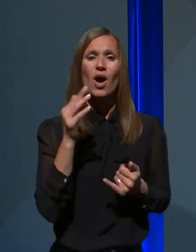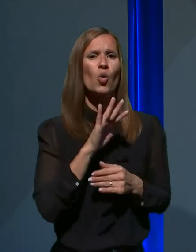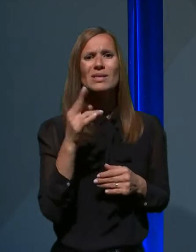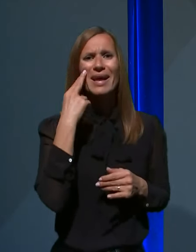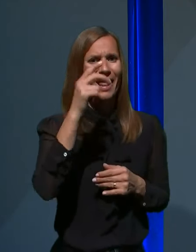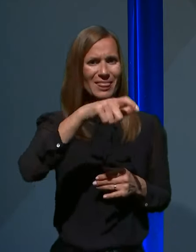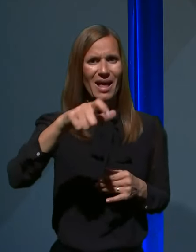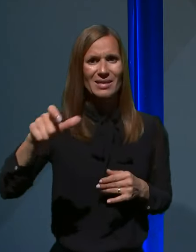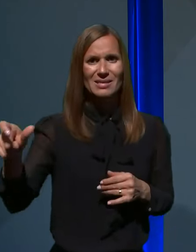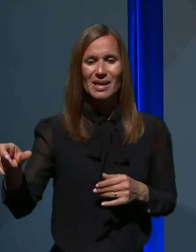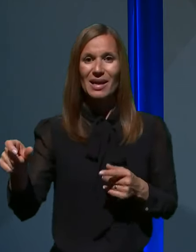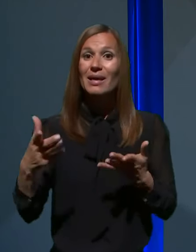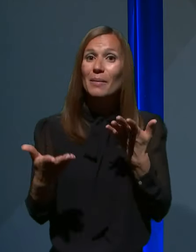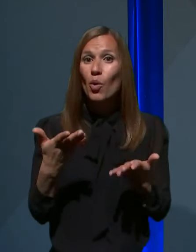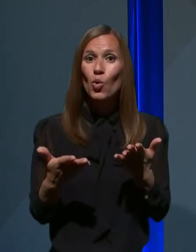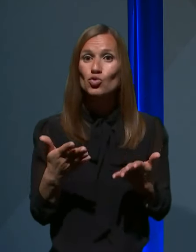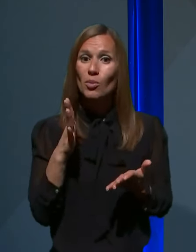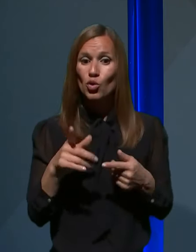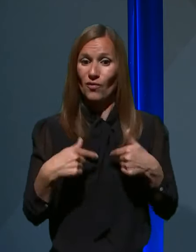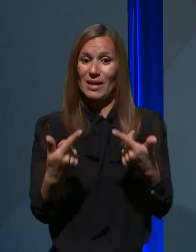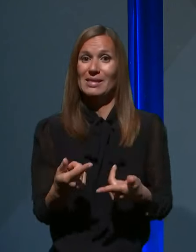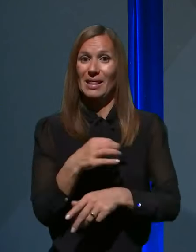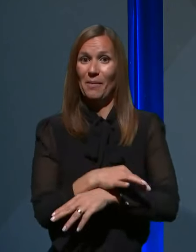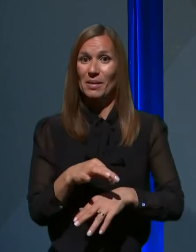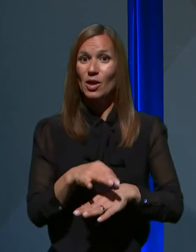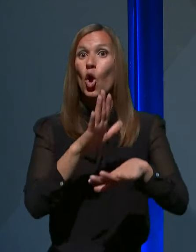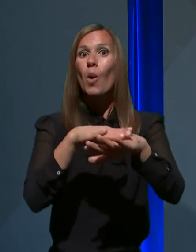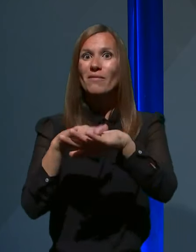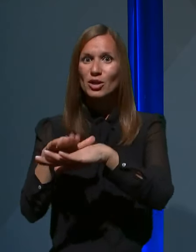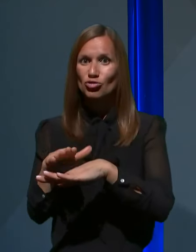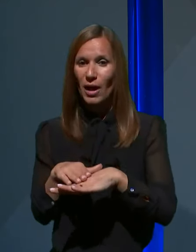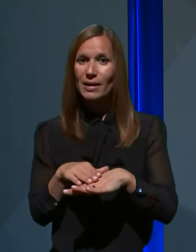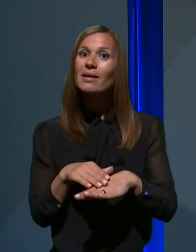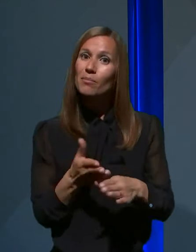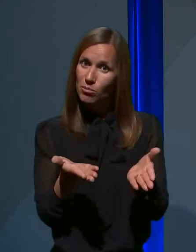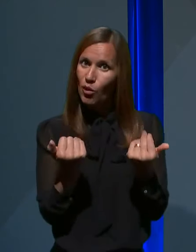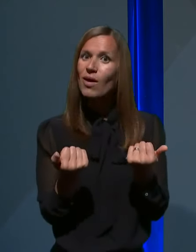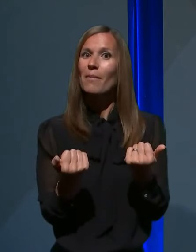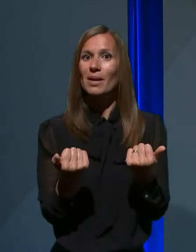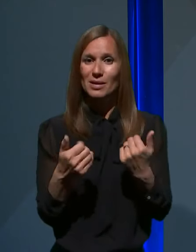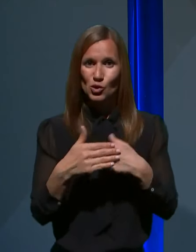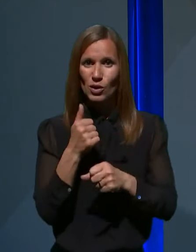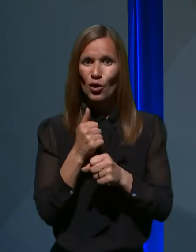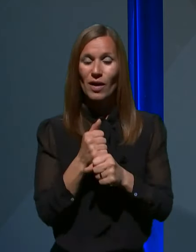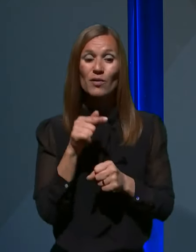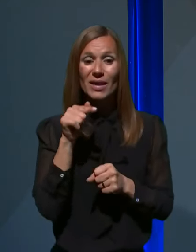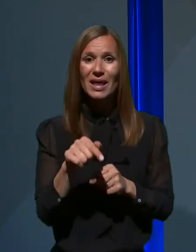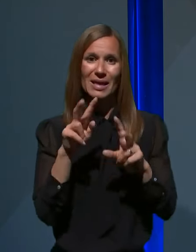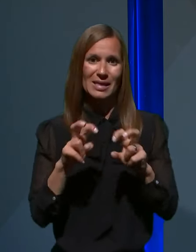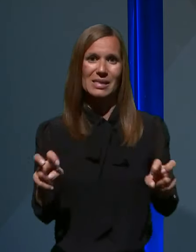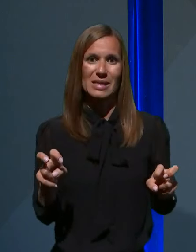gledalce, ki bodo morda v naslednjem tednu obveščeni, da so povabljeni k sodelovanju v tej raziskavi.